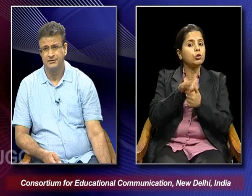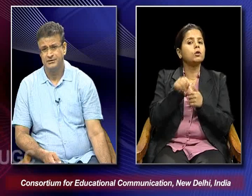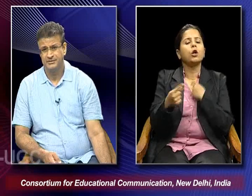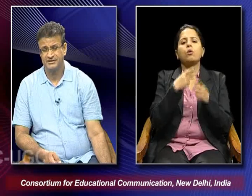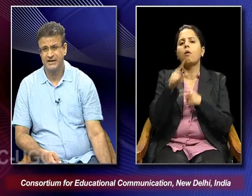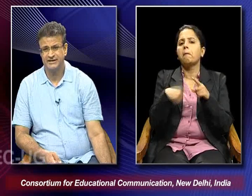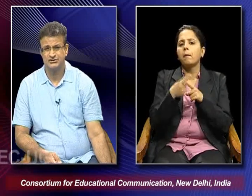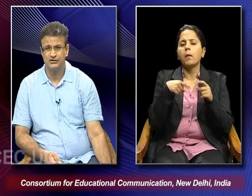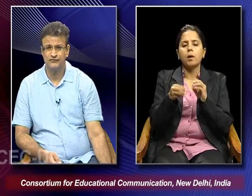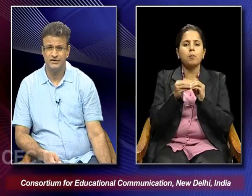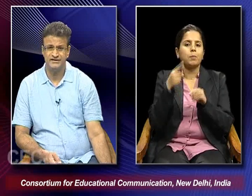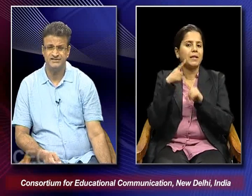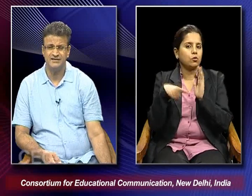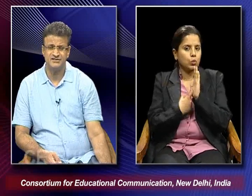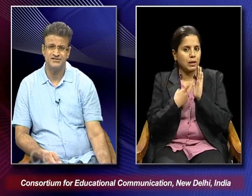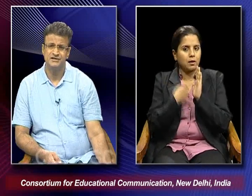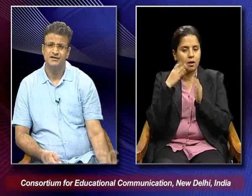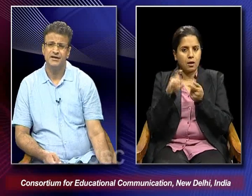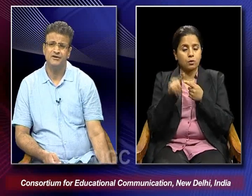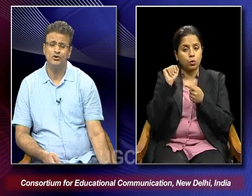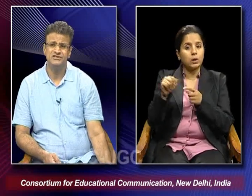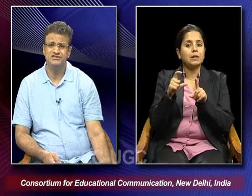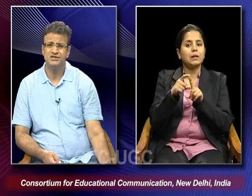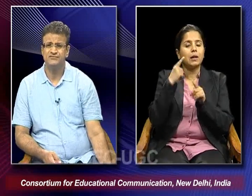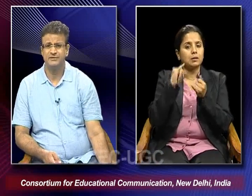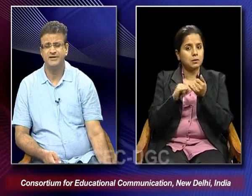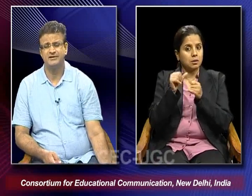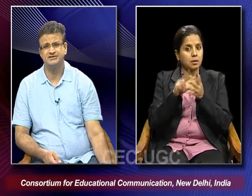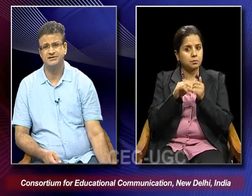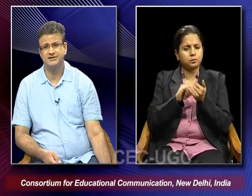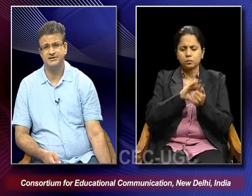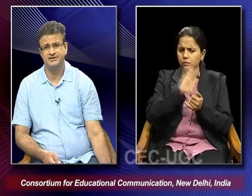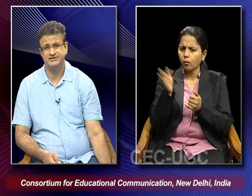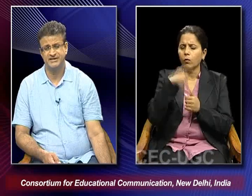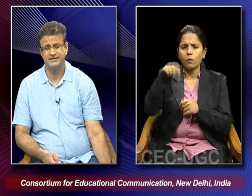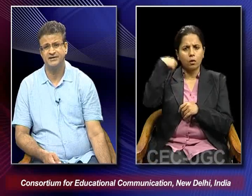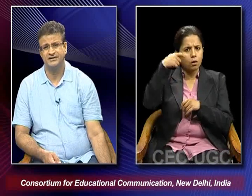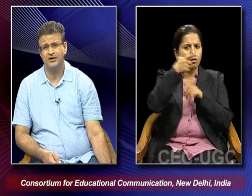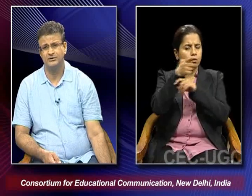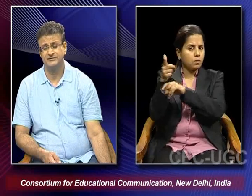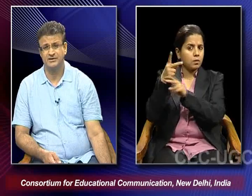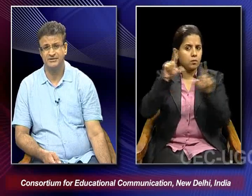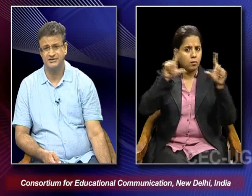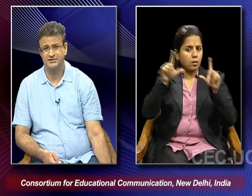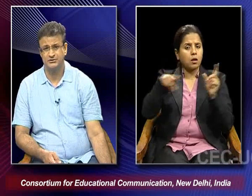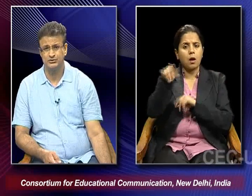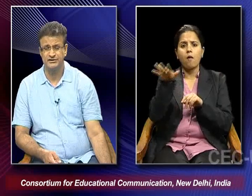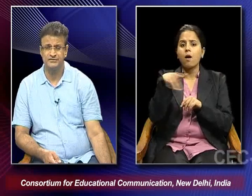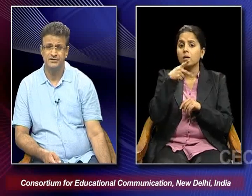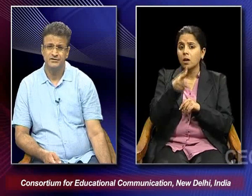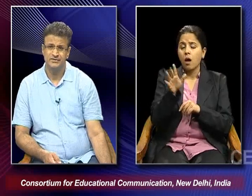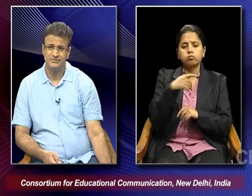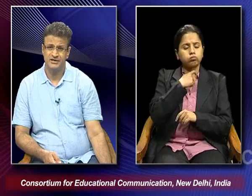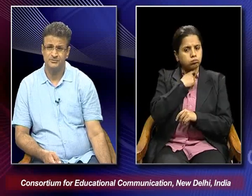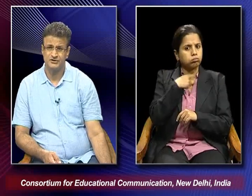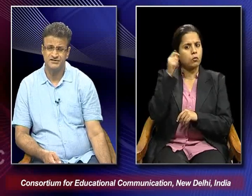Bitter Rice of De Santis. And all these filmmakers they said that how they were committed to their